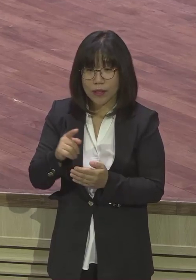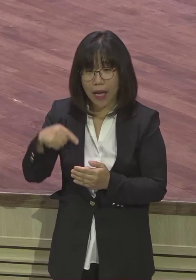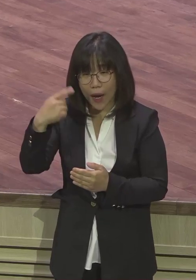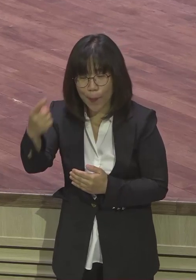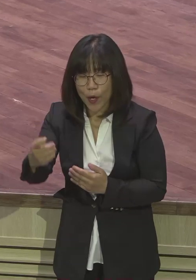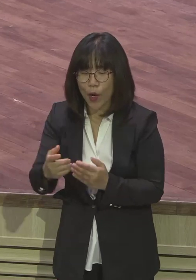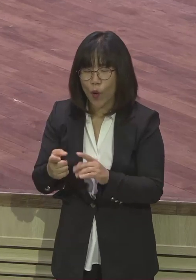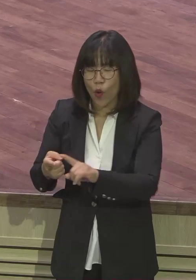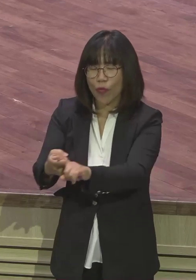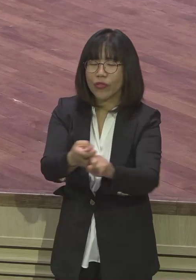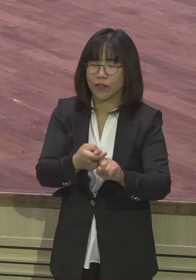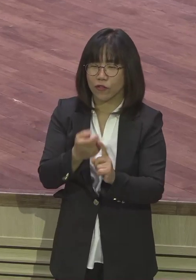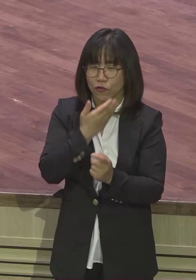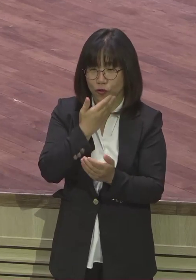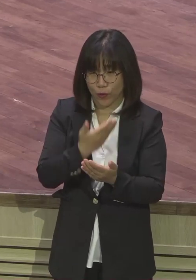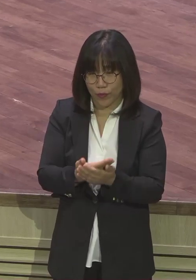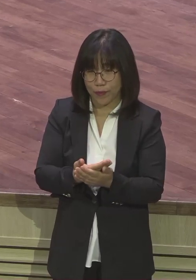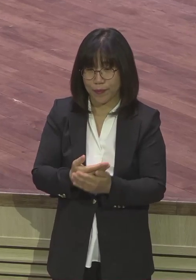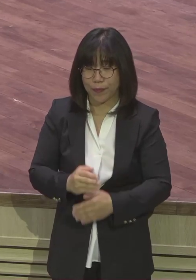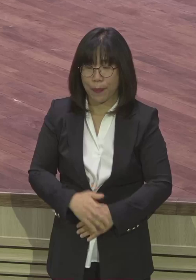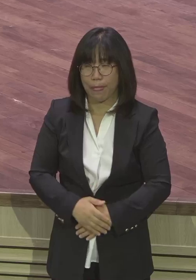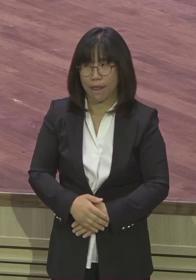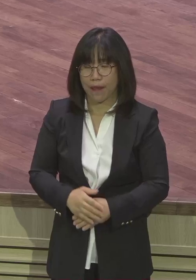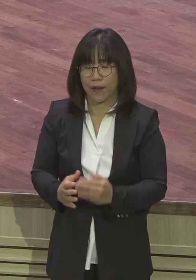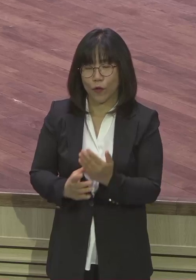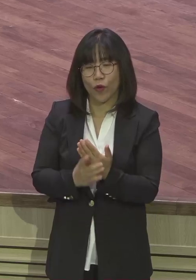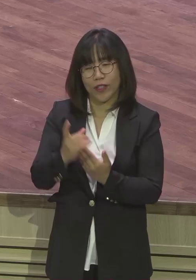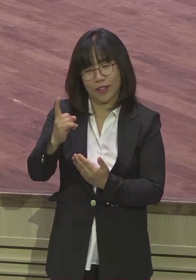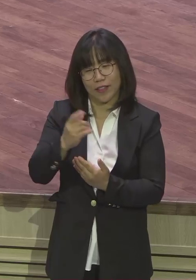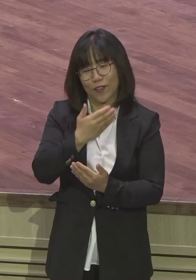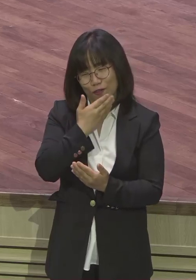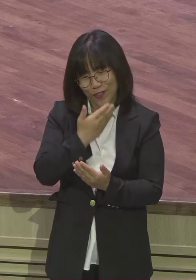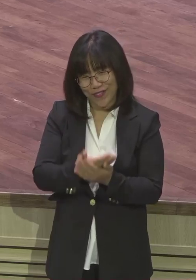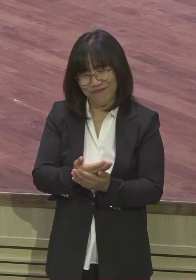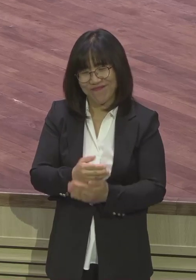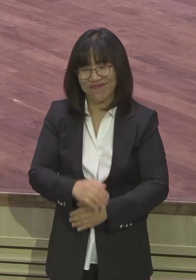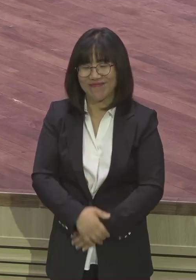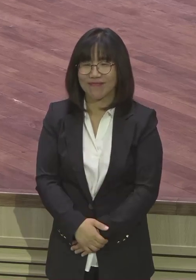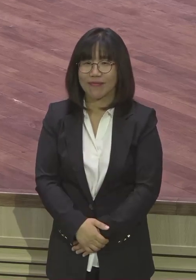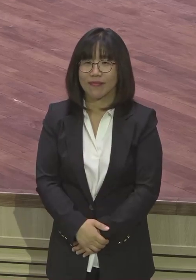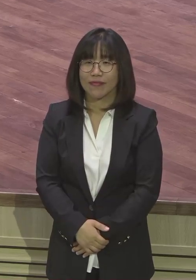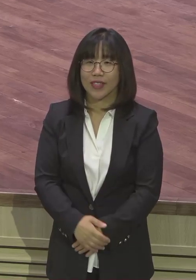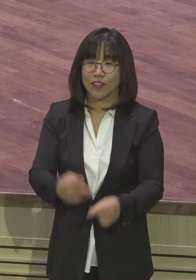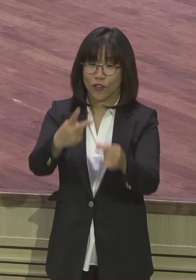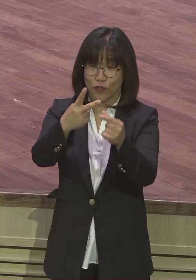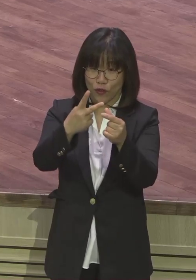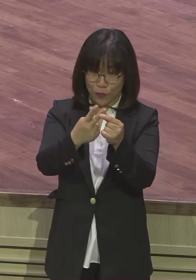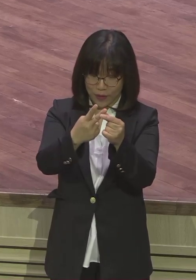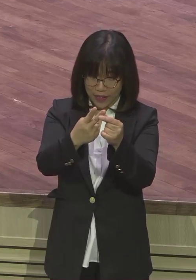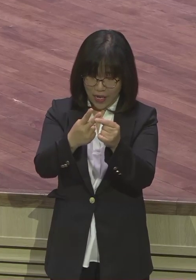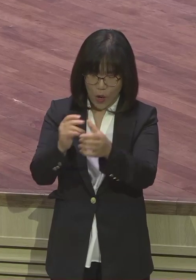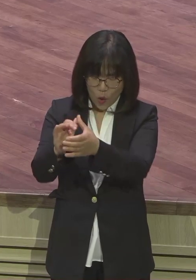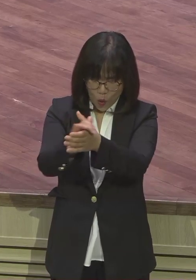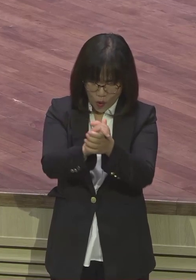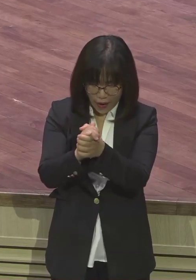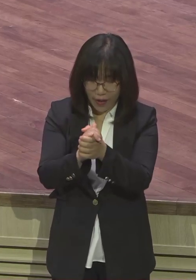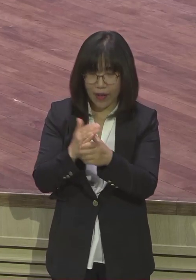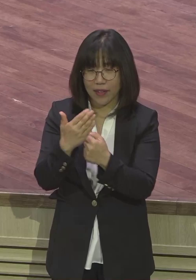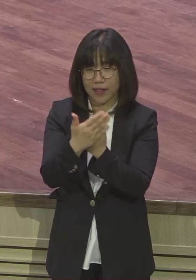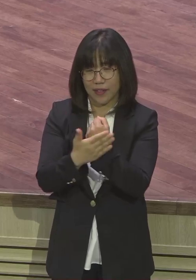축복을 맛보는 변화의 증거 있기를 제모로 축복합니다. 두 번째로 화해의 은혜입니다. 사절입니다. 에서가